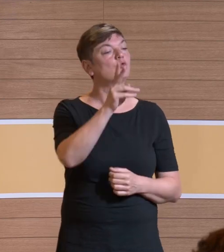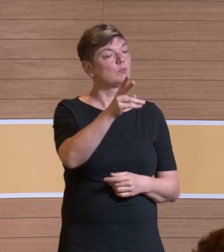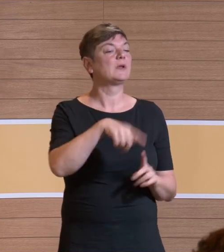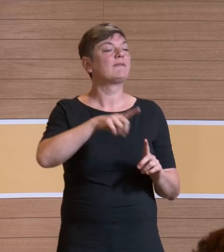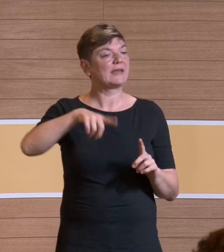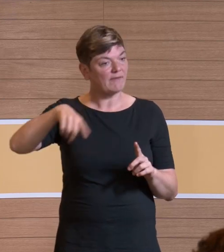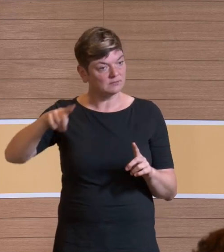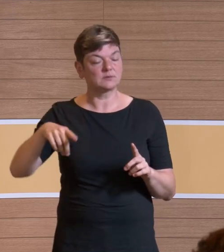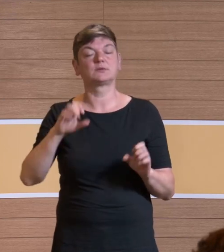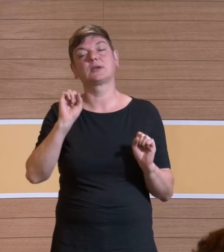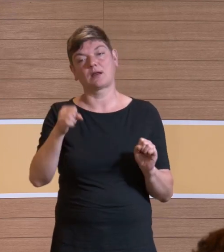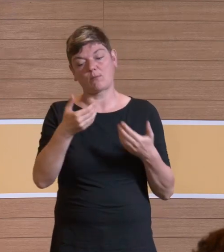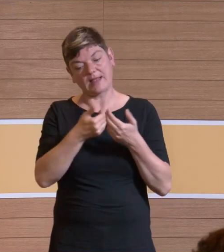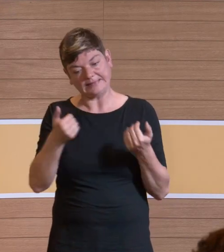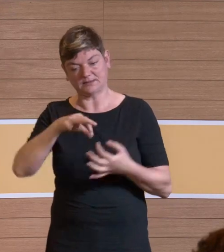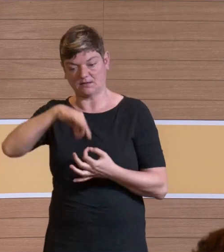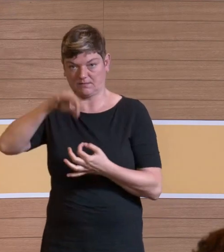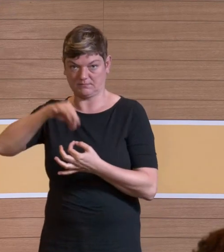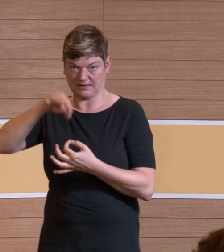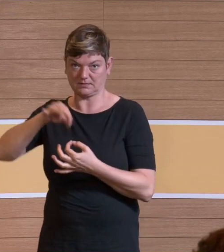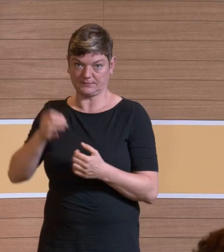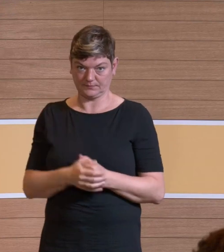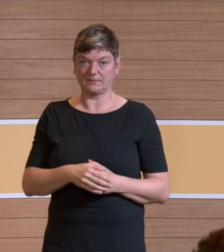Frequenzen, dass wir dann gezielt aussuchen müssen.